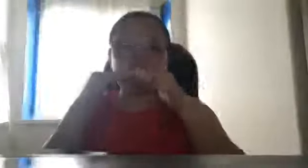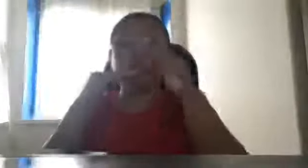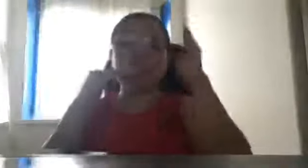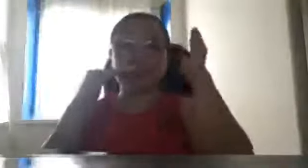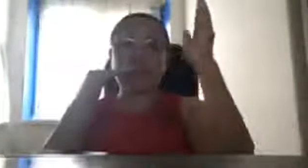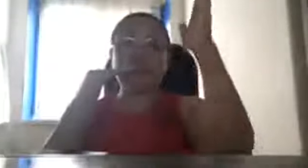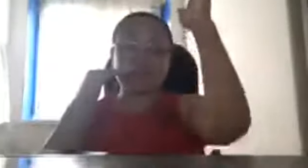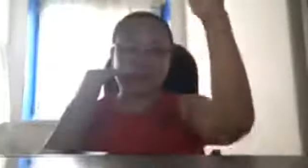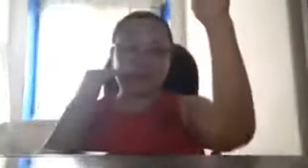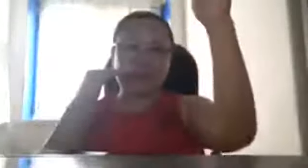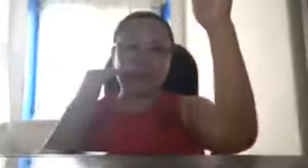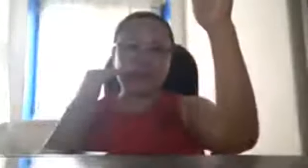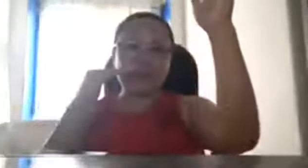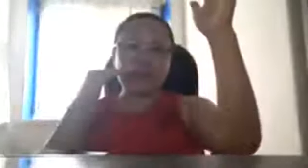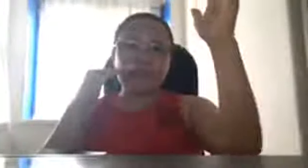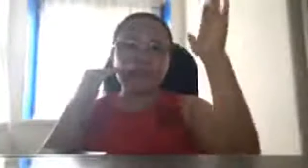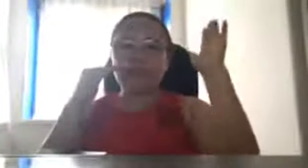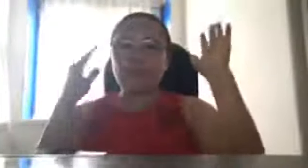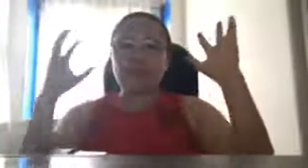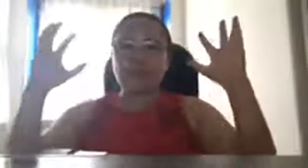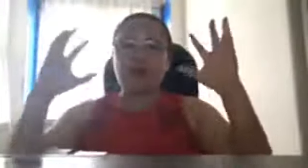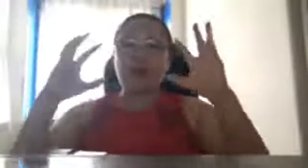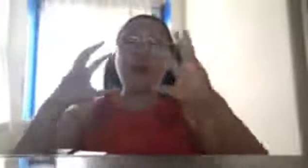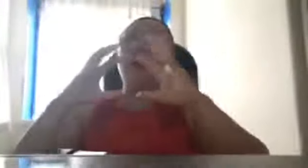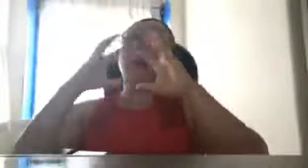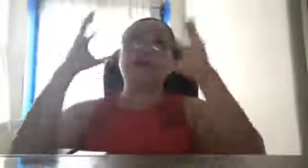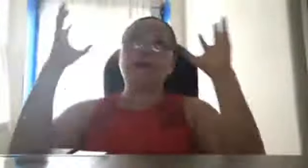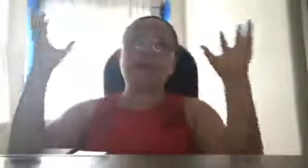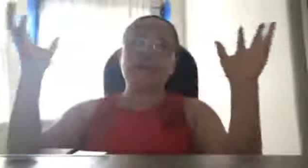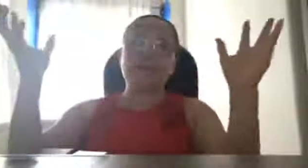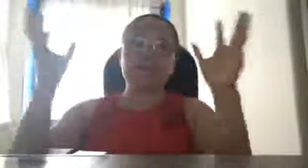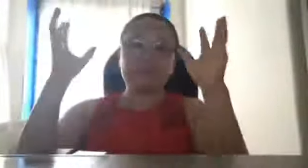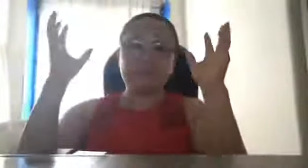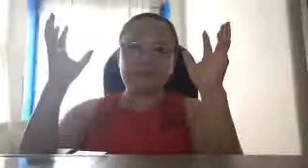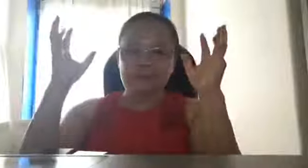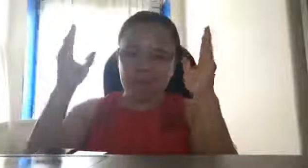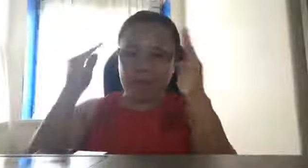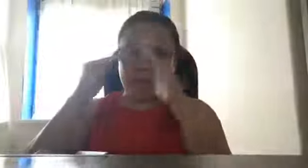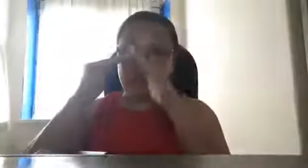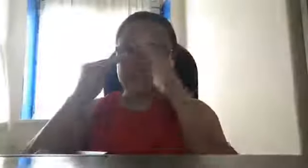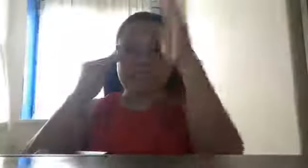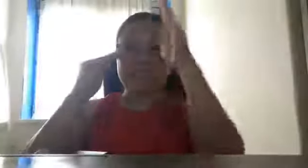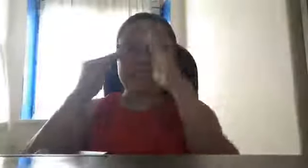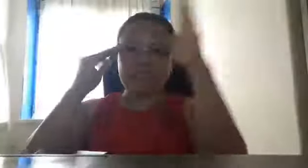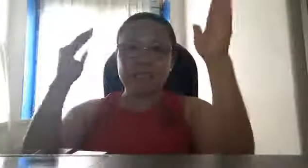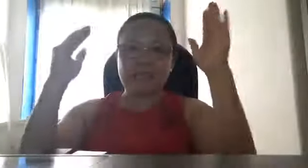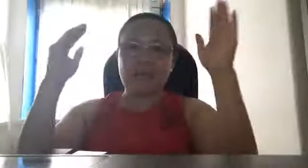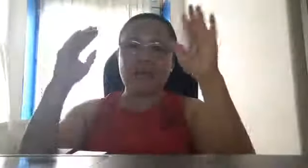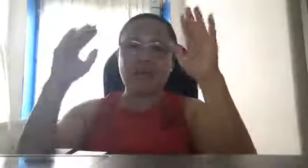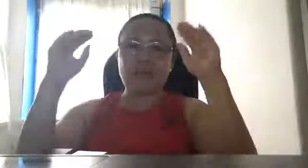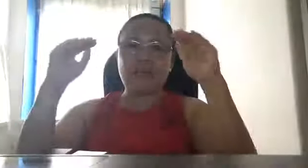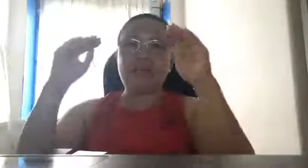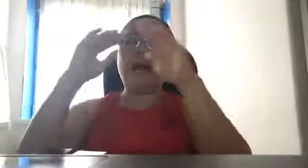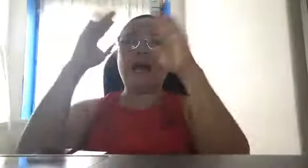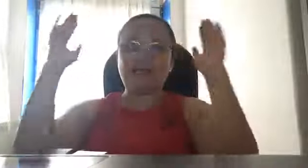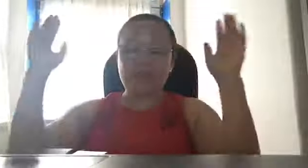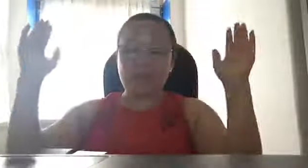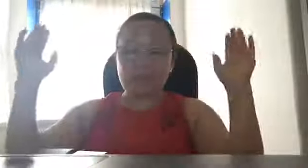space radar, so, ah, ma, didetect nila, lahat ng,